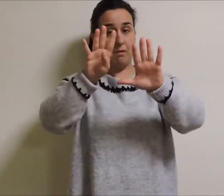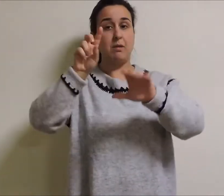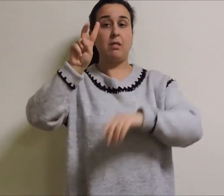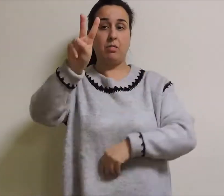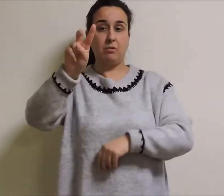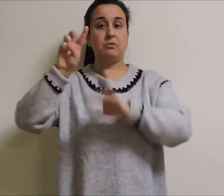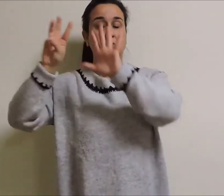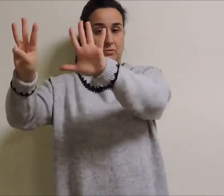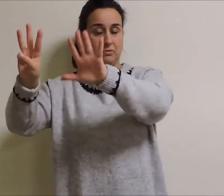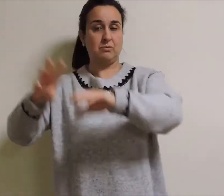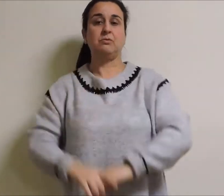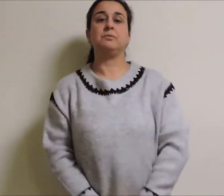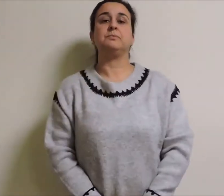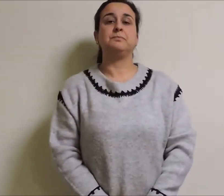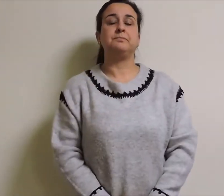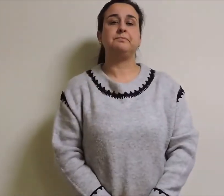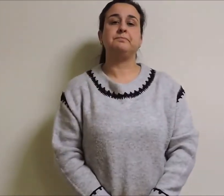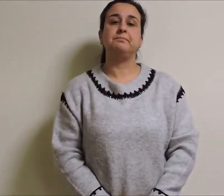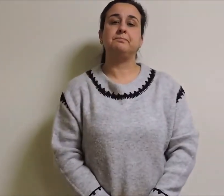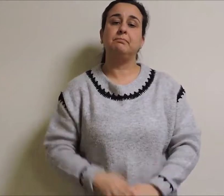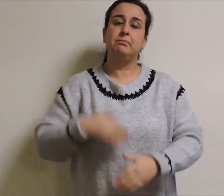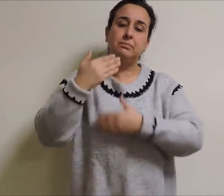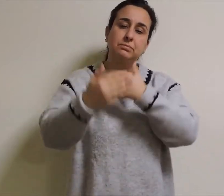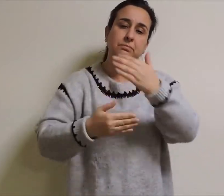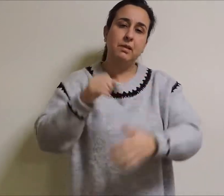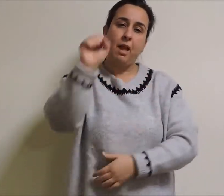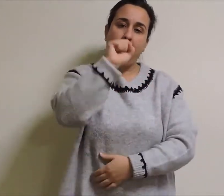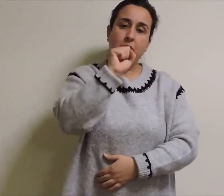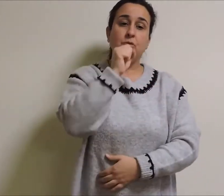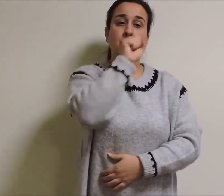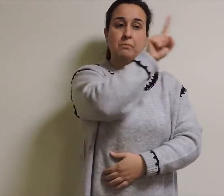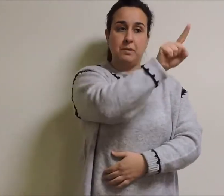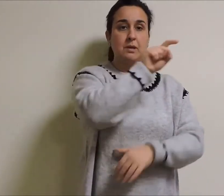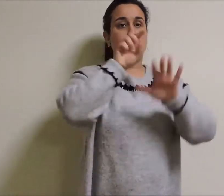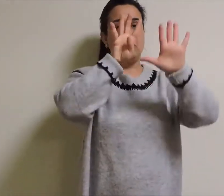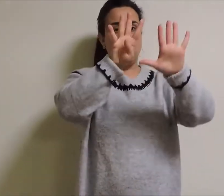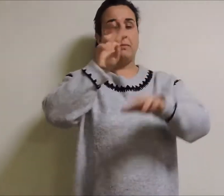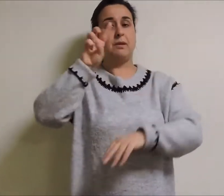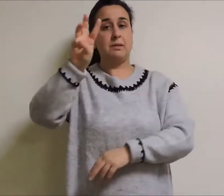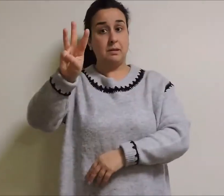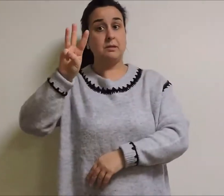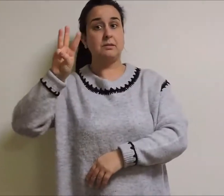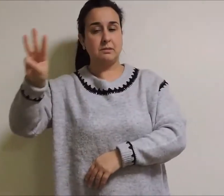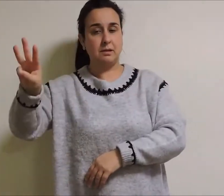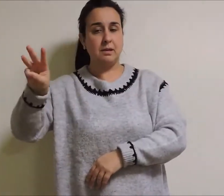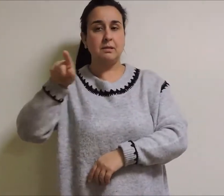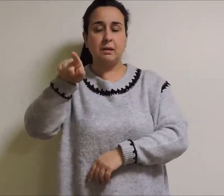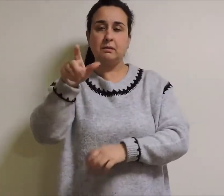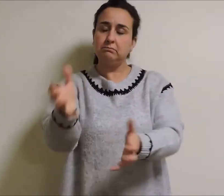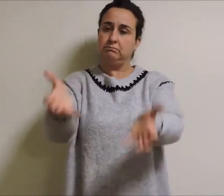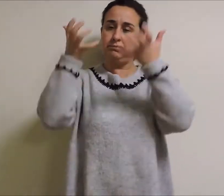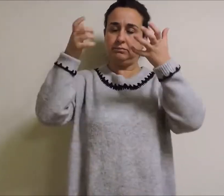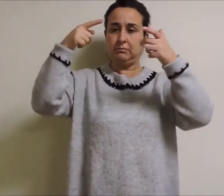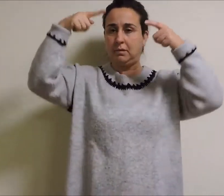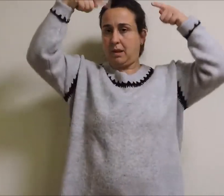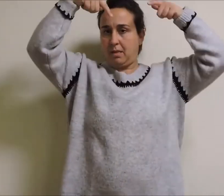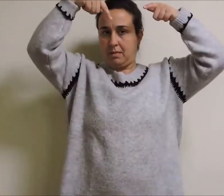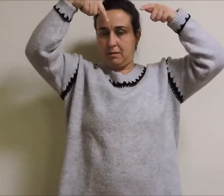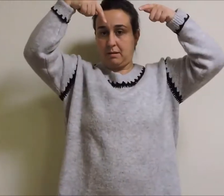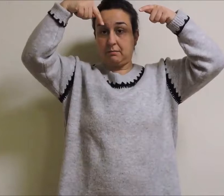No ano 1933, gañou a súa cátedra e comezou a traballar no